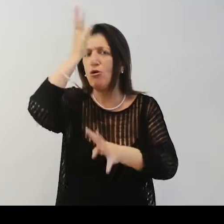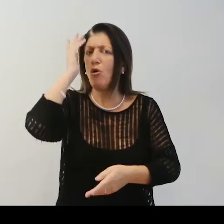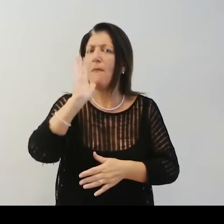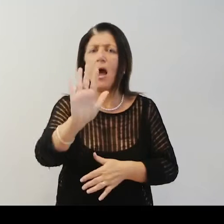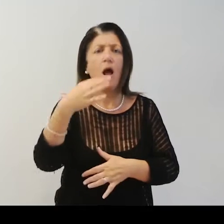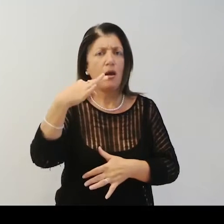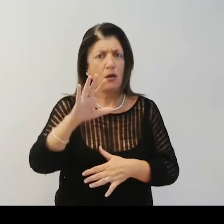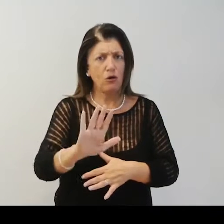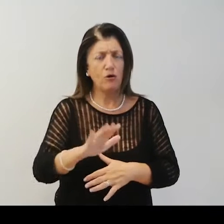di epoca romanica.